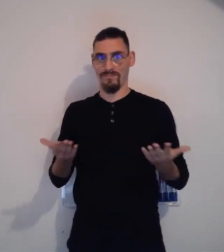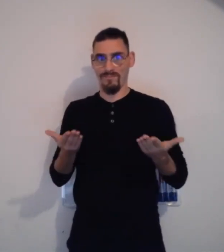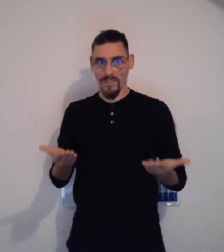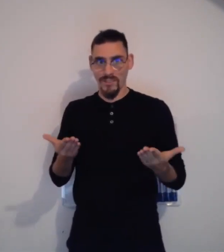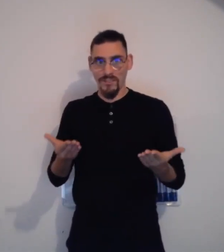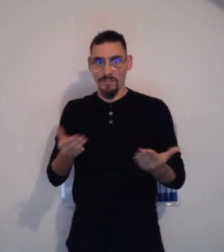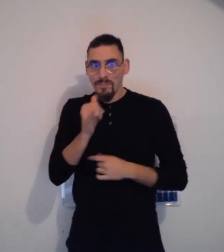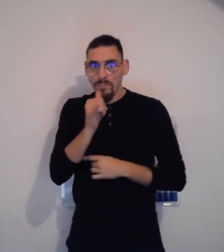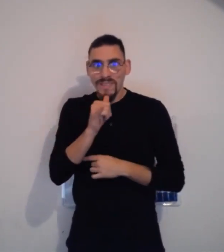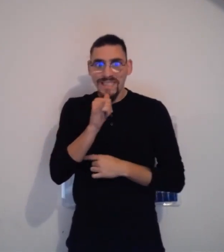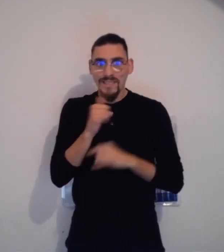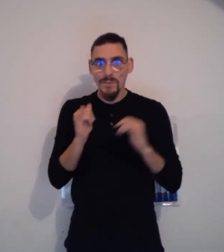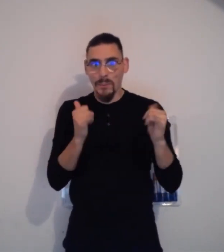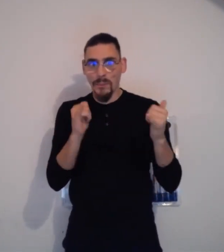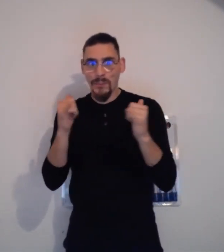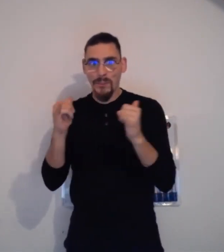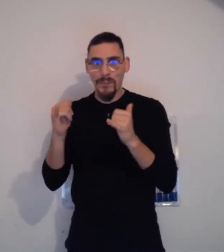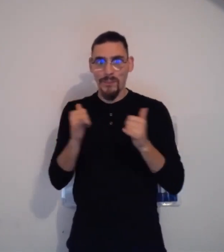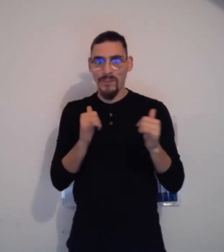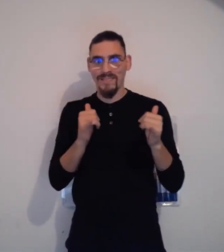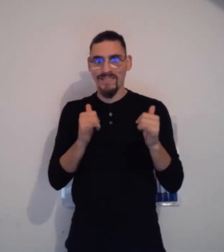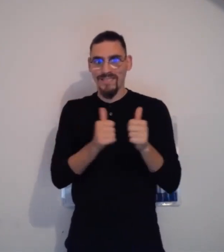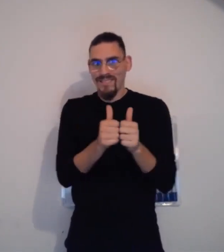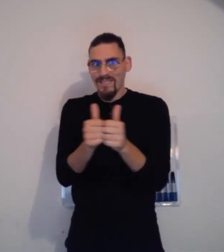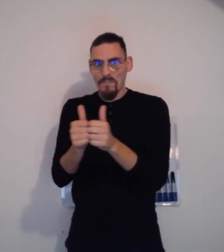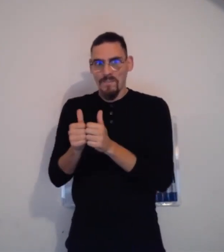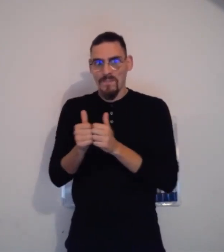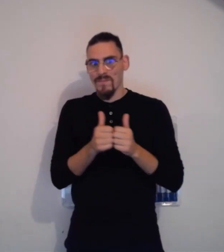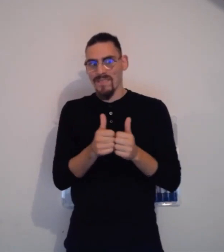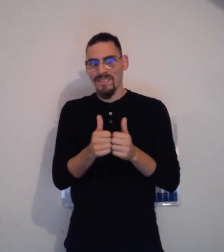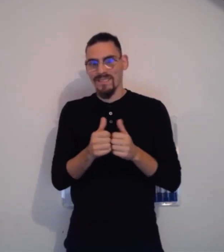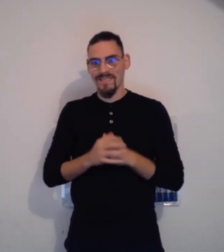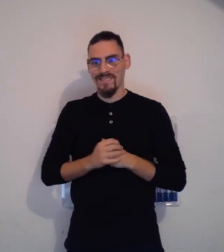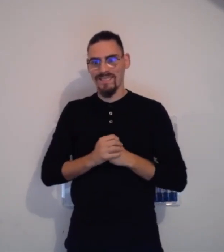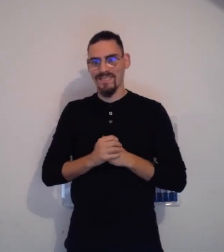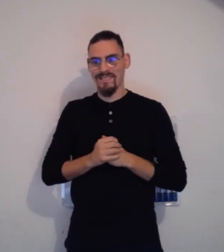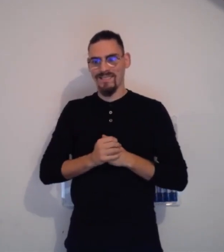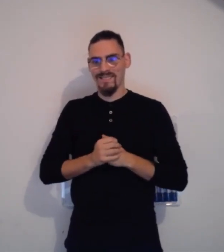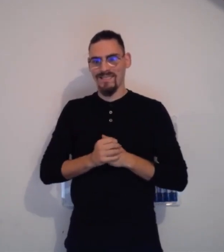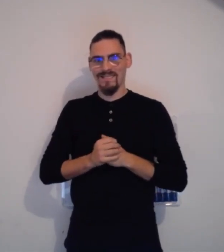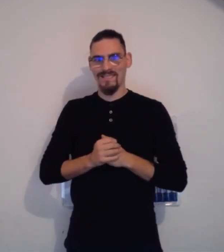et bien, maintenant, nous allons commencer en faisant un petit jeu.